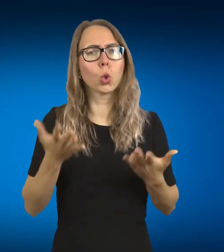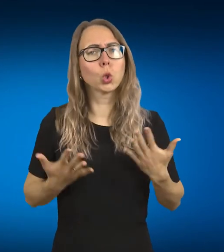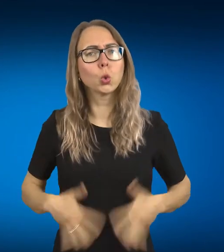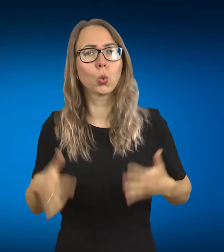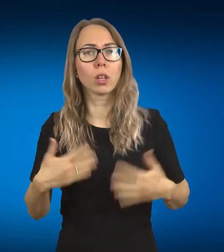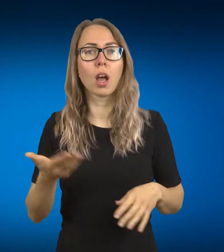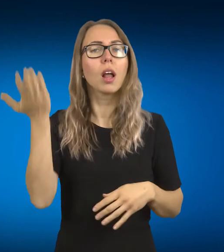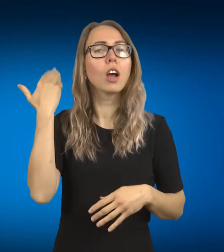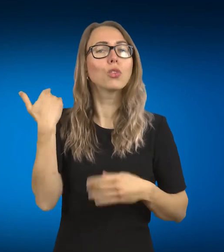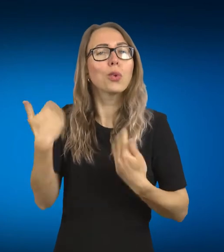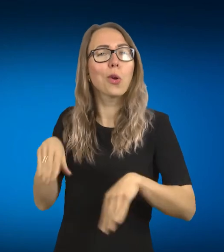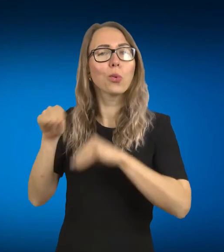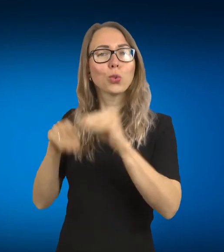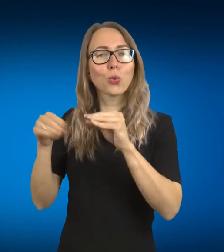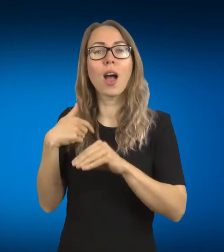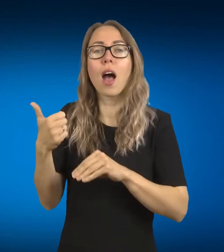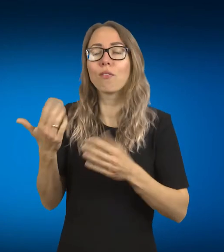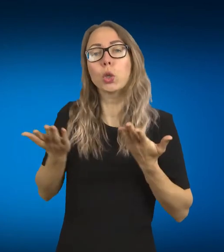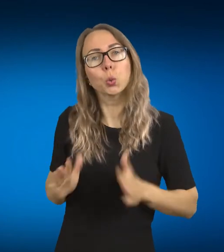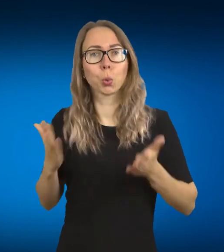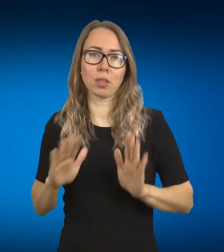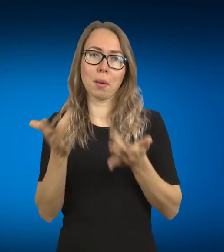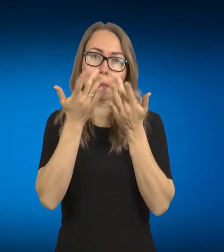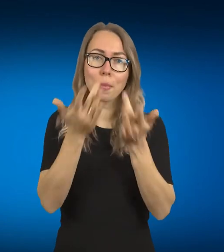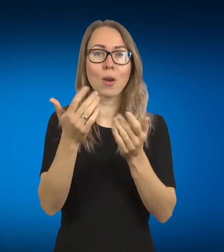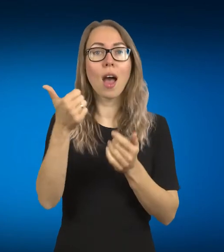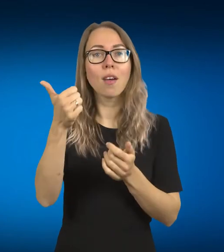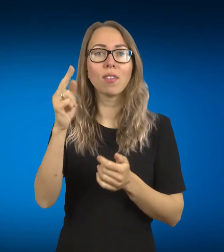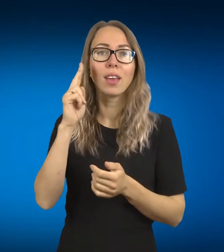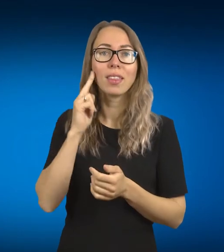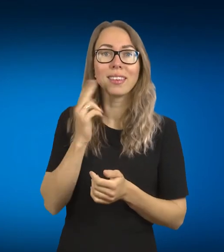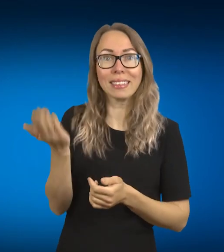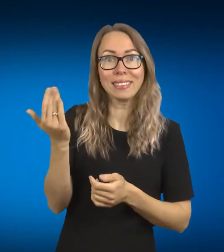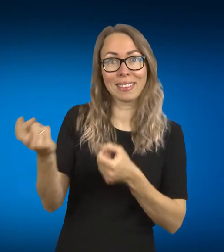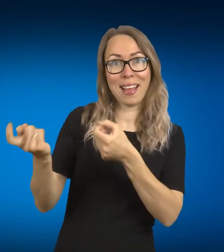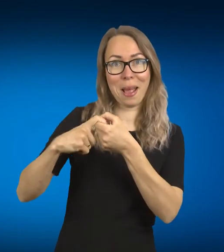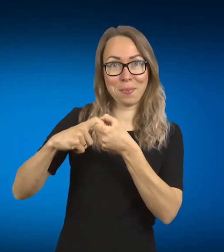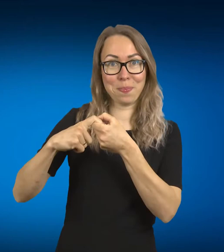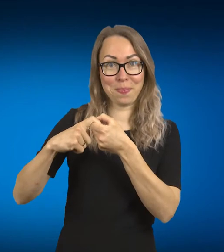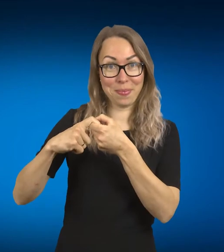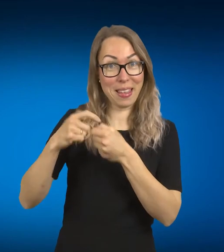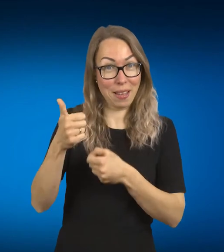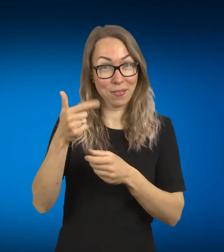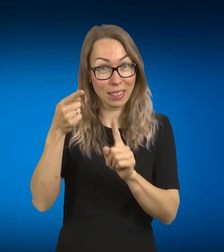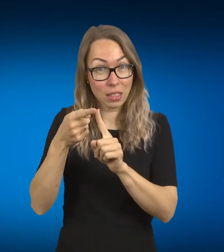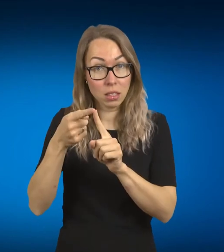kurias esu sukūrus. Tiesiog, įtraukti kurčiuosi su tokį mados kūrybišką pristatymą, bet eigoje tas